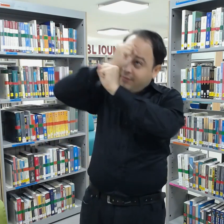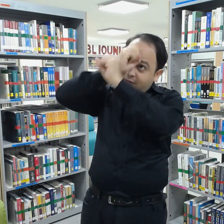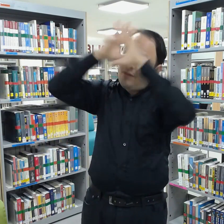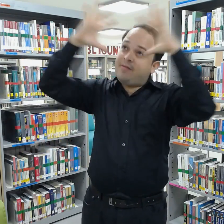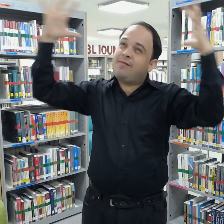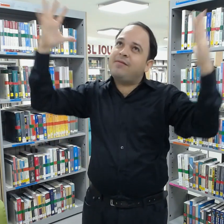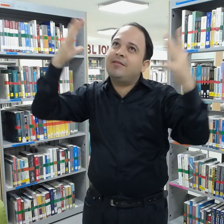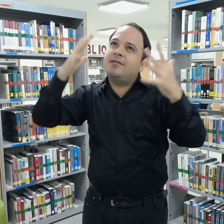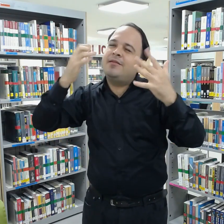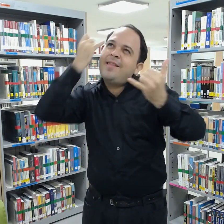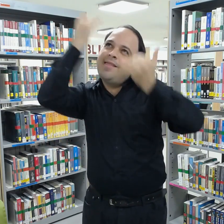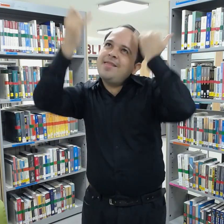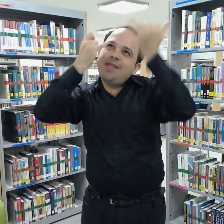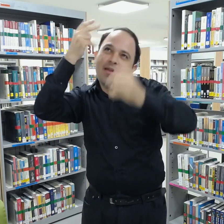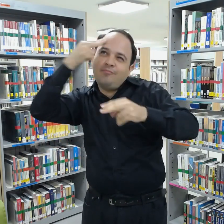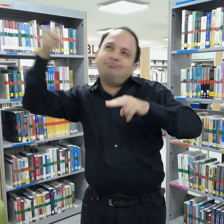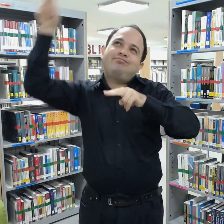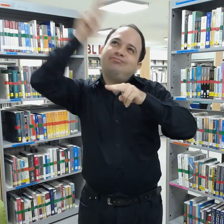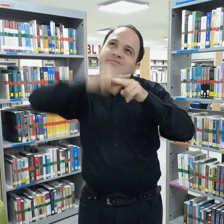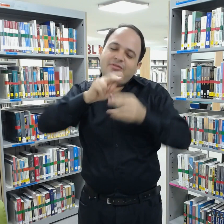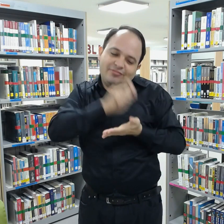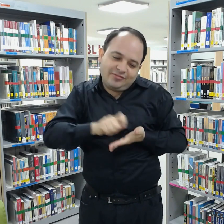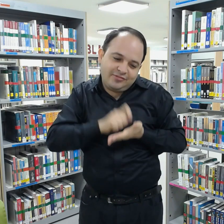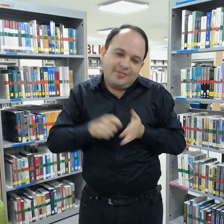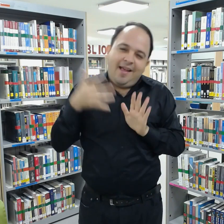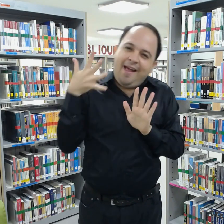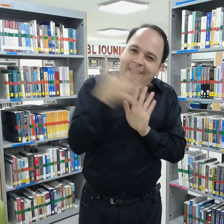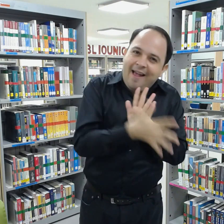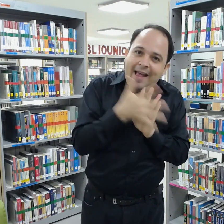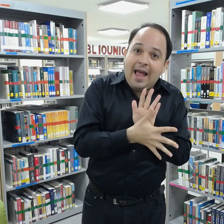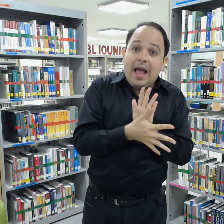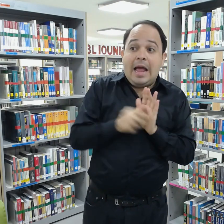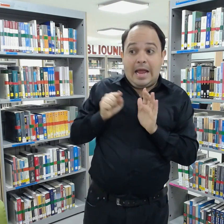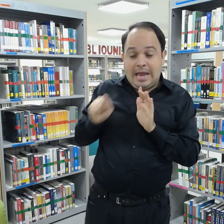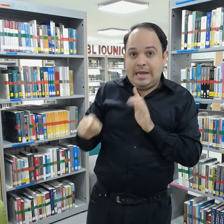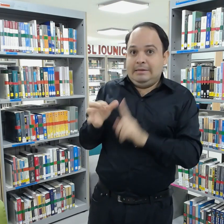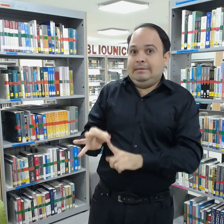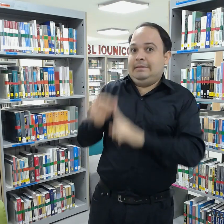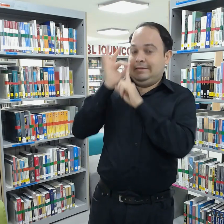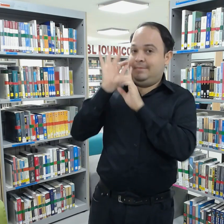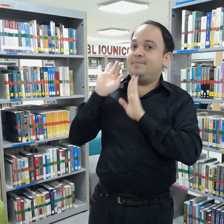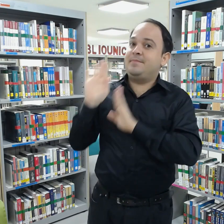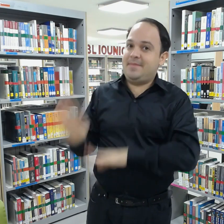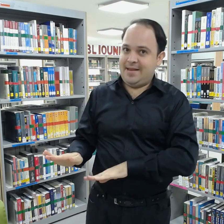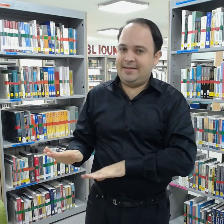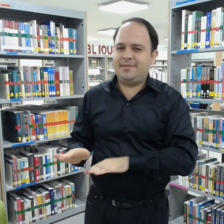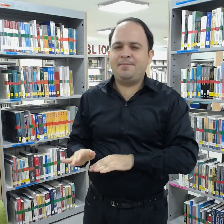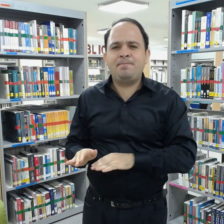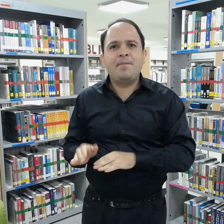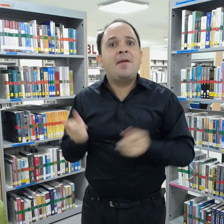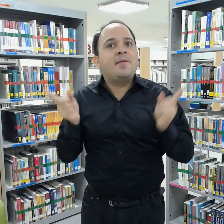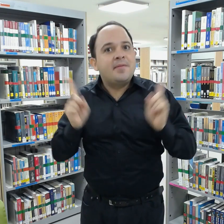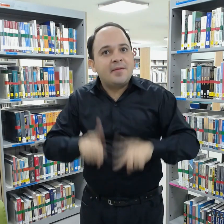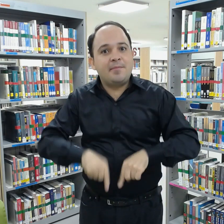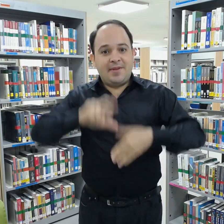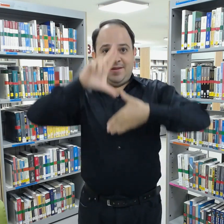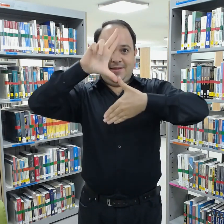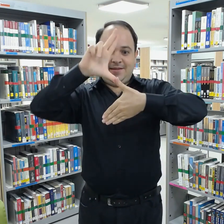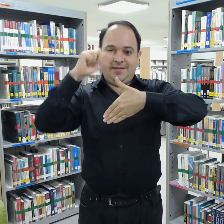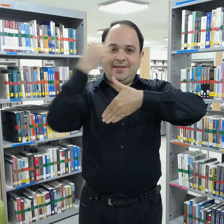realistas con apariciones y circunstancias fantasiosas. También fue uno de los mayores representantes del boom de la